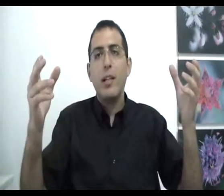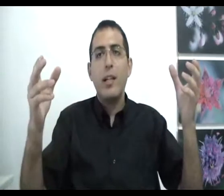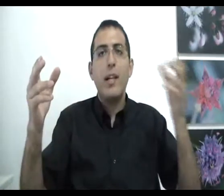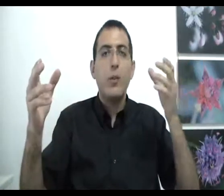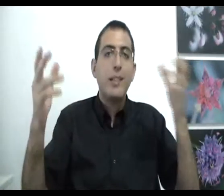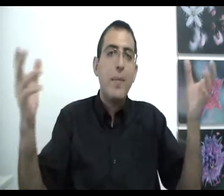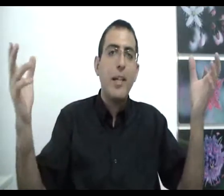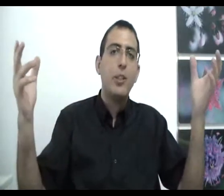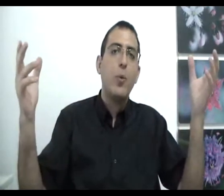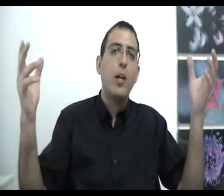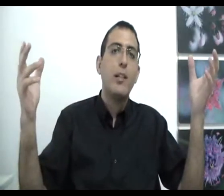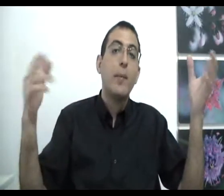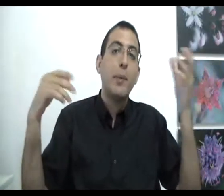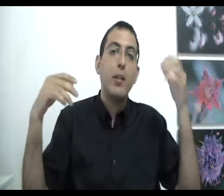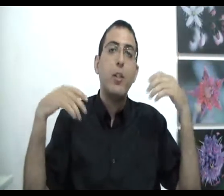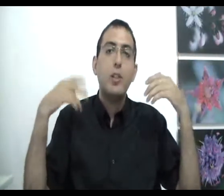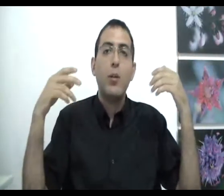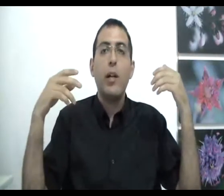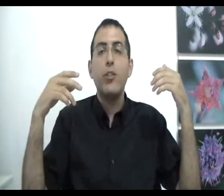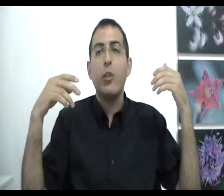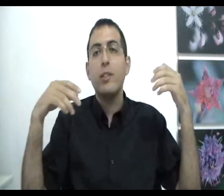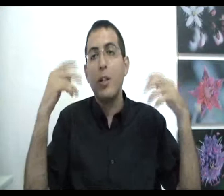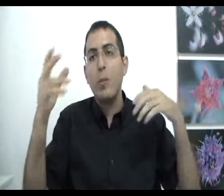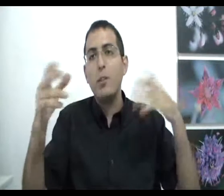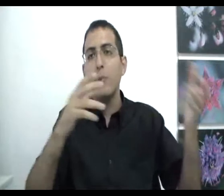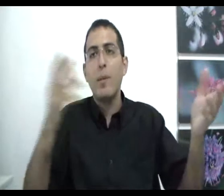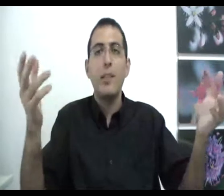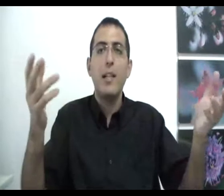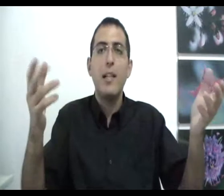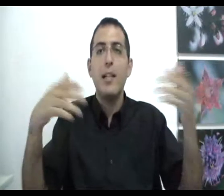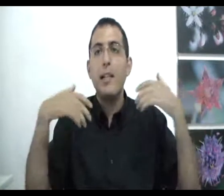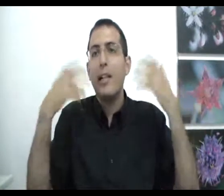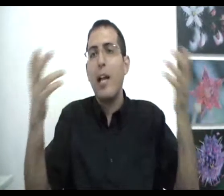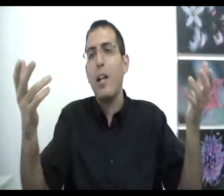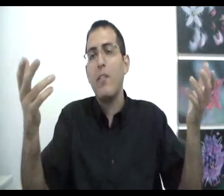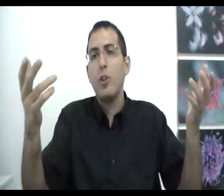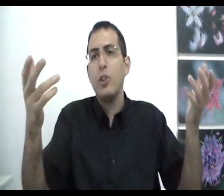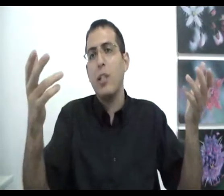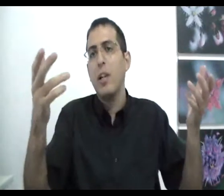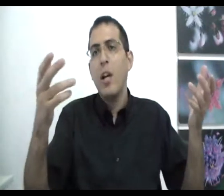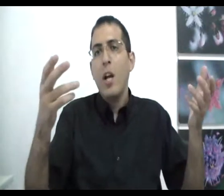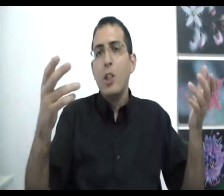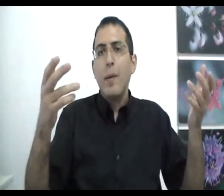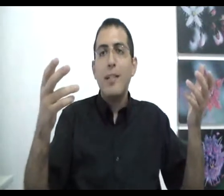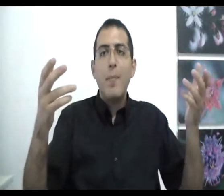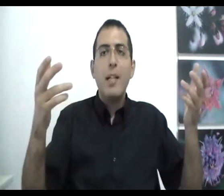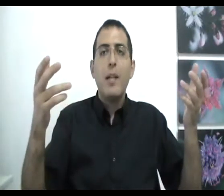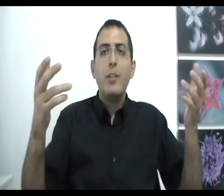לענות זה גם ניקע שיטה רוחנית כי מבחינתו יש שיטה רוחנית שלו זה לאכול משהו מסוים כדי לחוות עושר זאת אומרת גם בן אדם ngigi